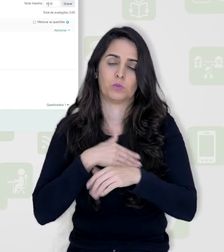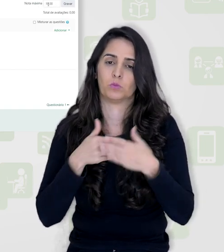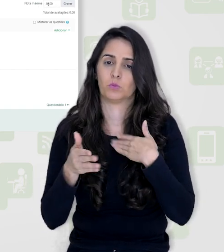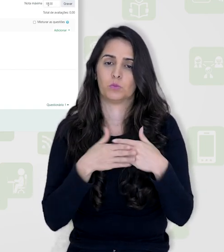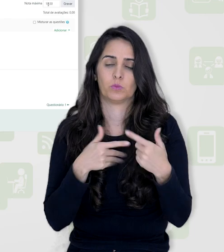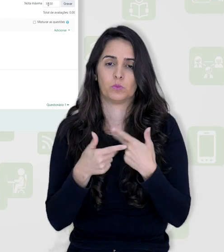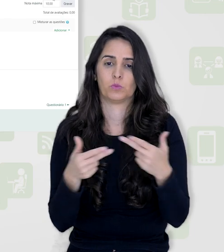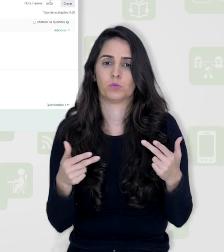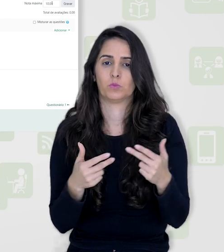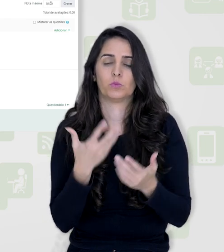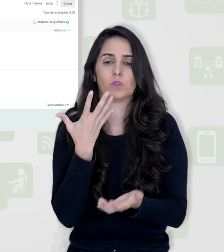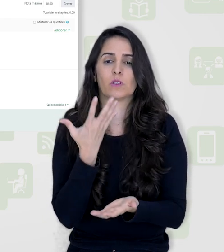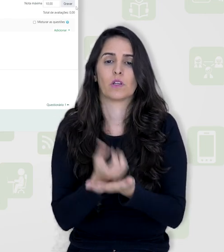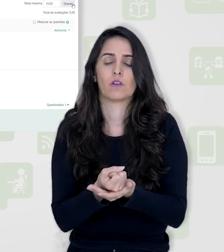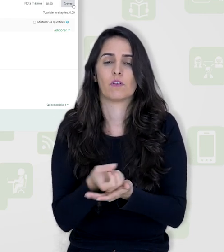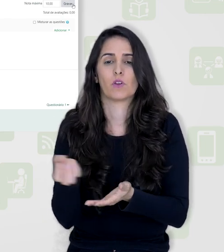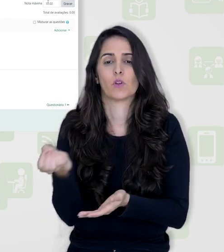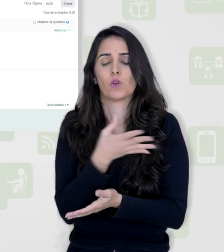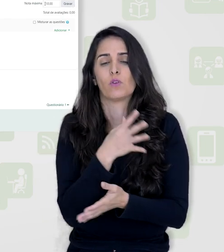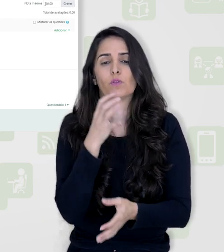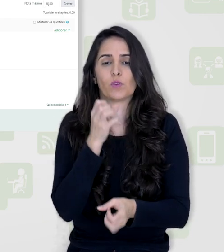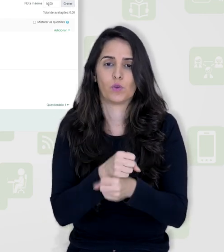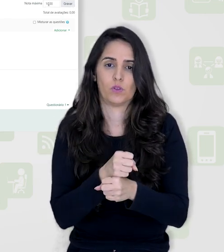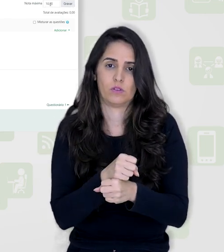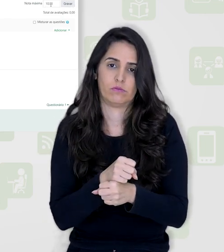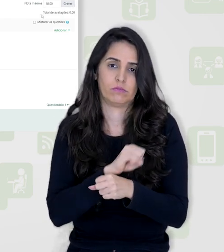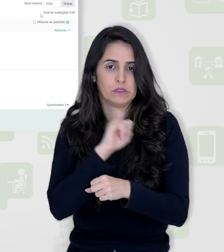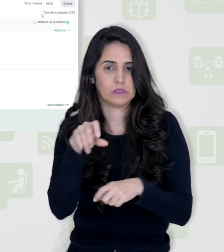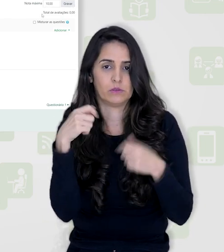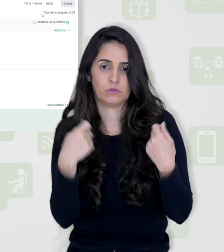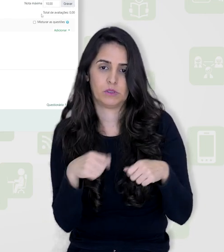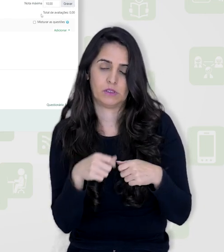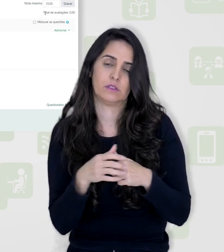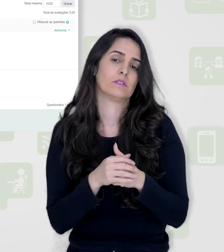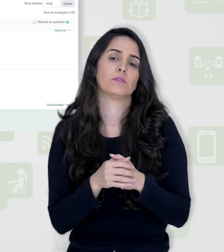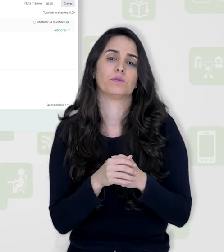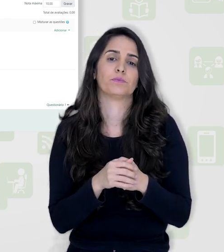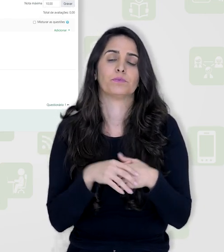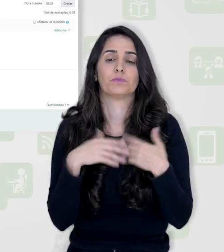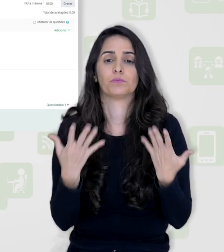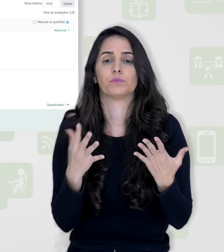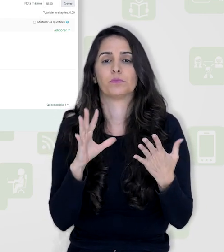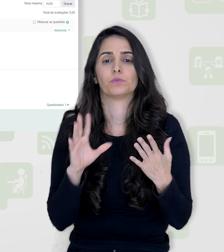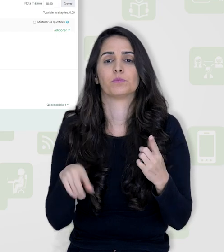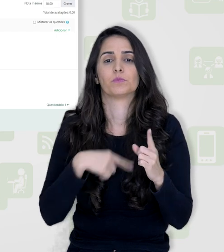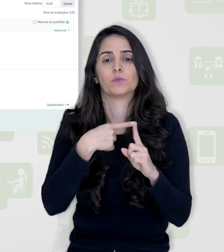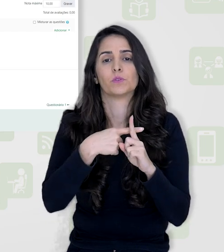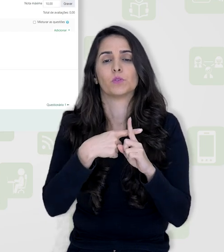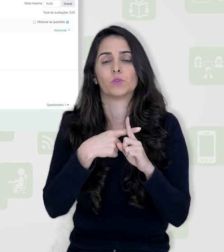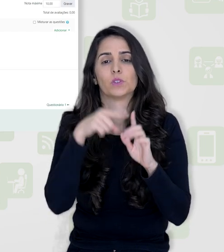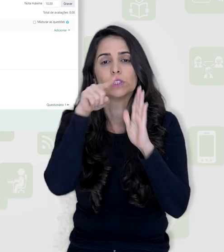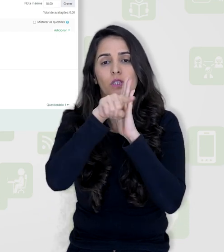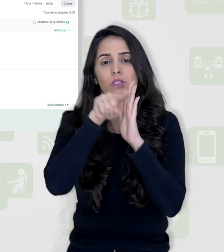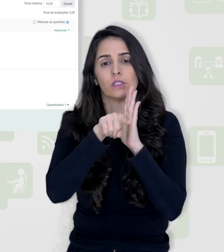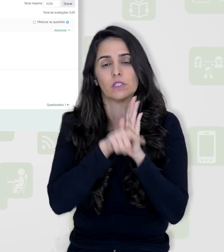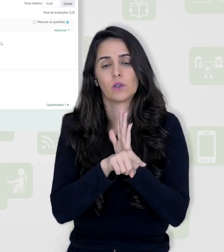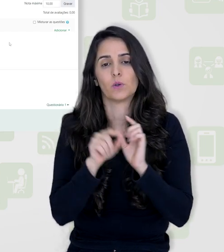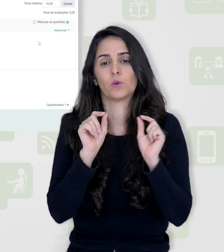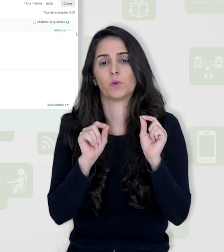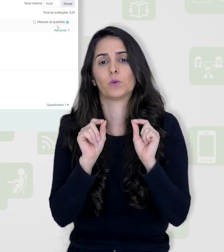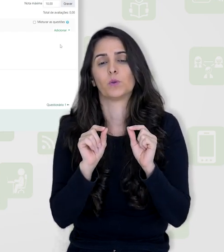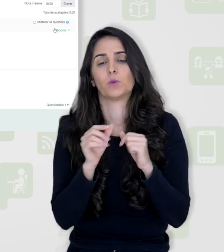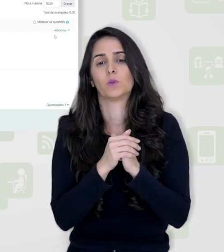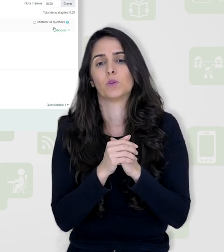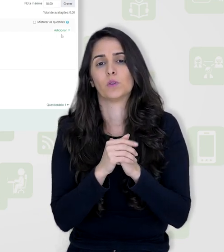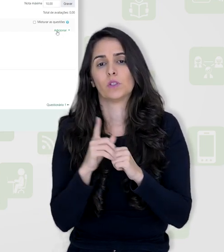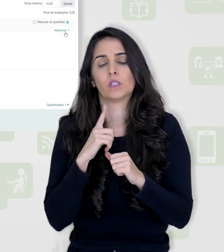a qualquer momento. Mudar e gravar a nova nota, se for o caso. Agora, para adicionar as questões,